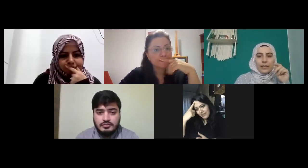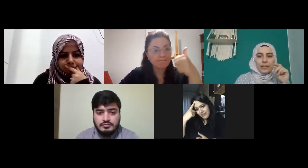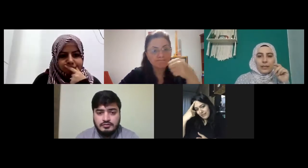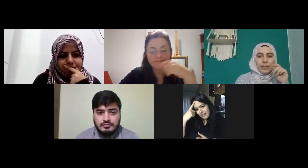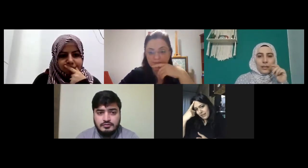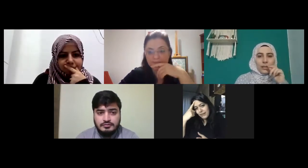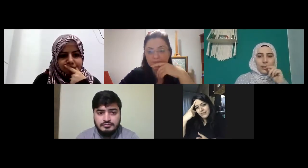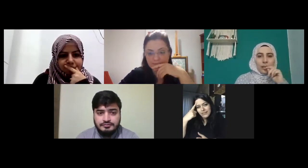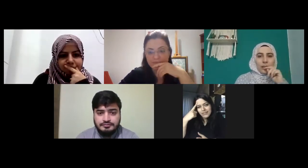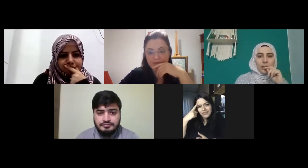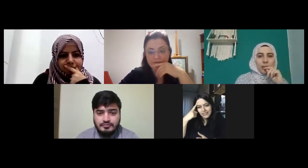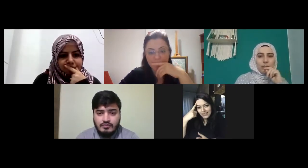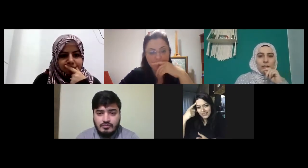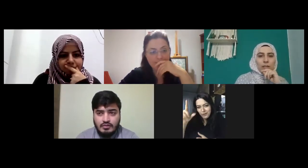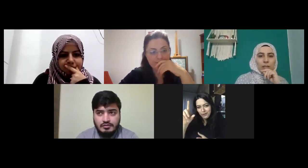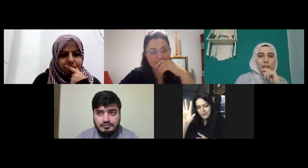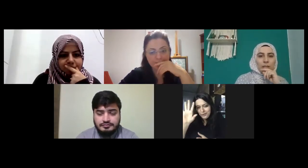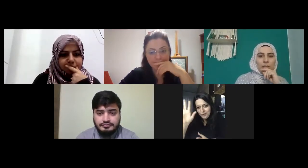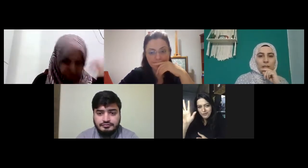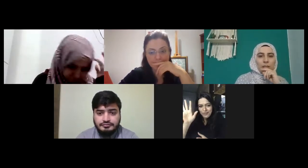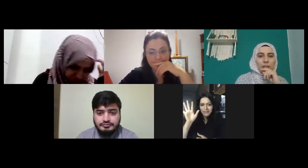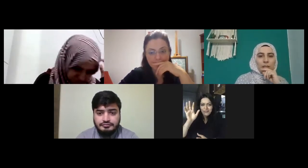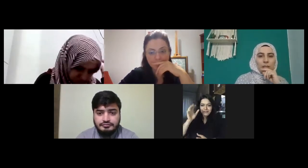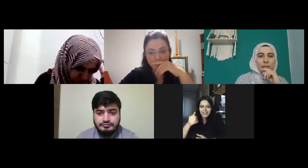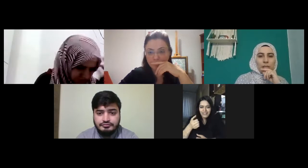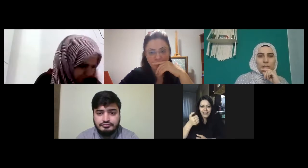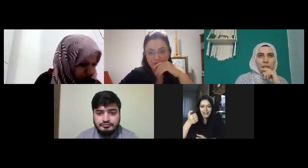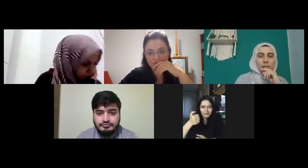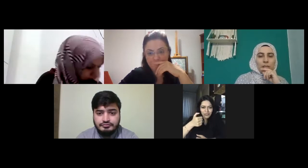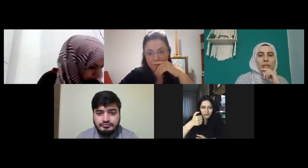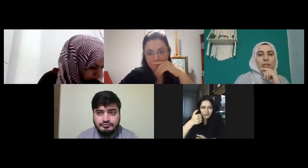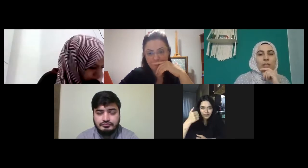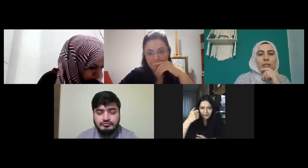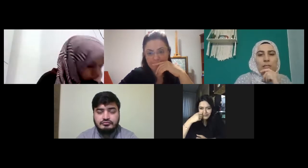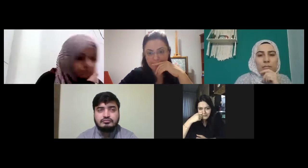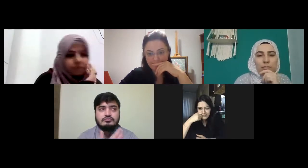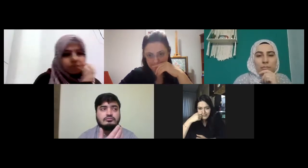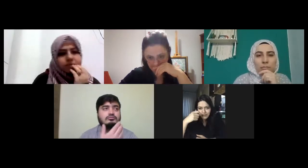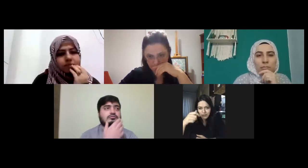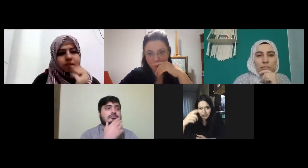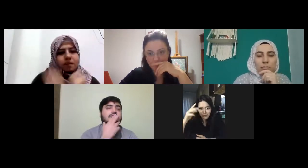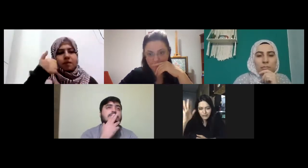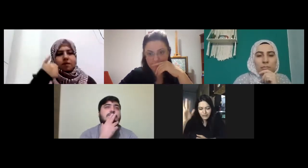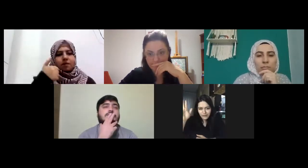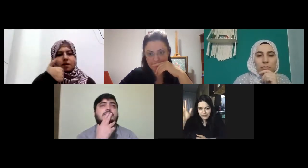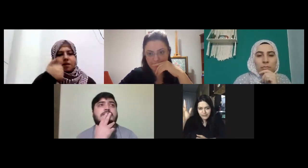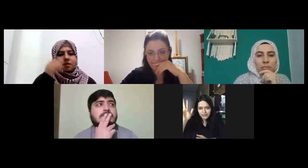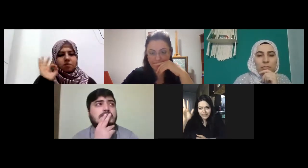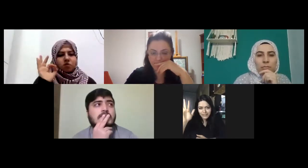evet oldu mu oturmuyor ya var mı altmıştan sonrasında devam edeyim mi yoksa yüzden devam edeyim mi nasıl